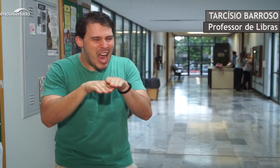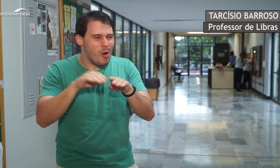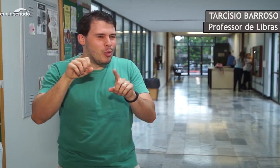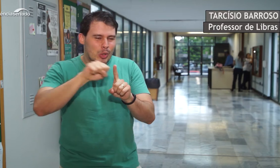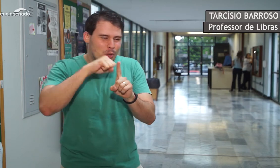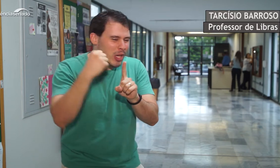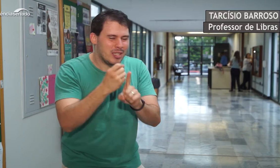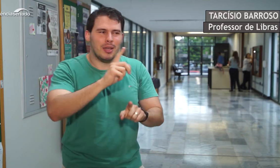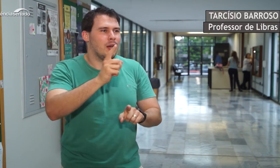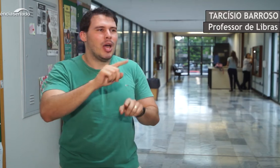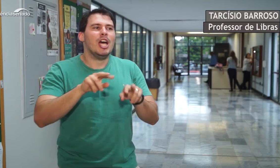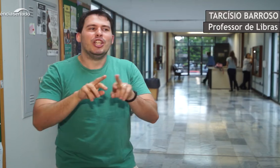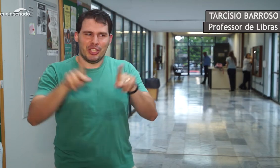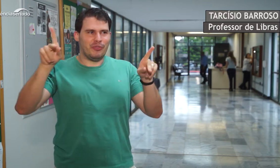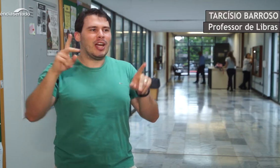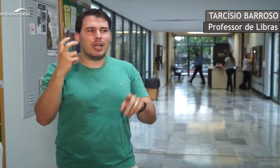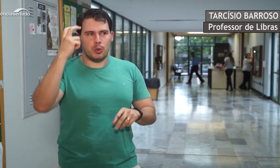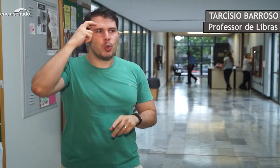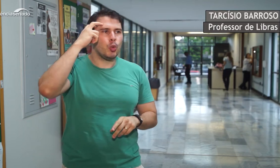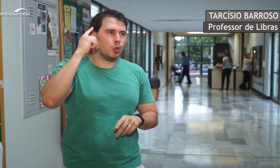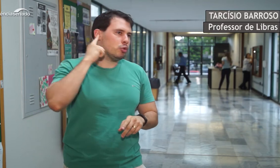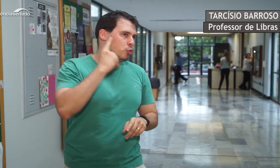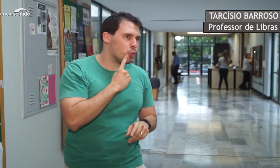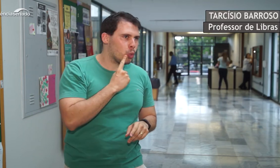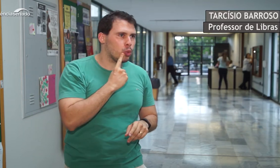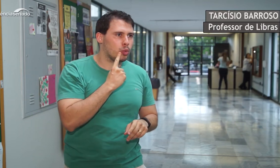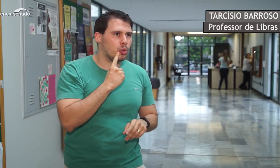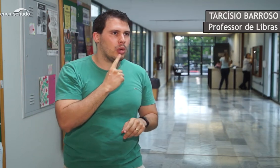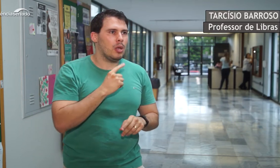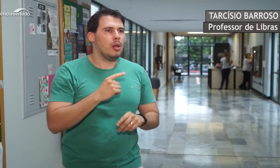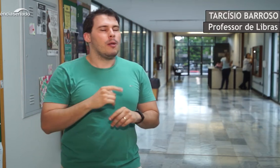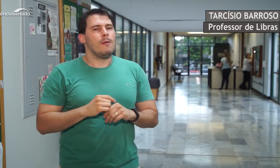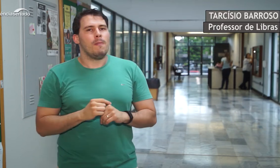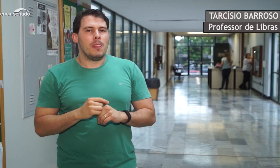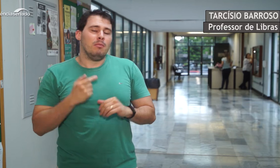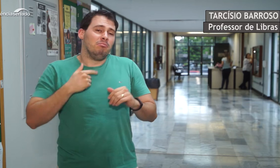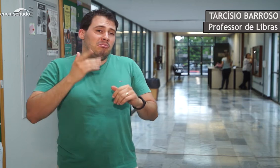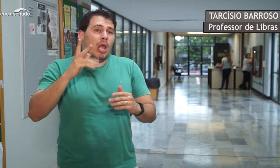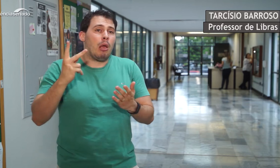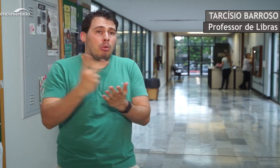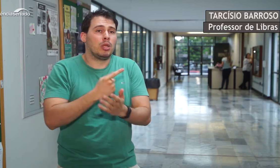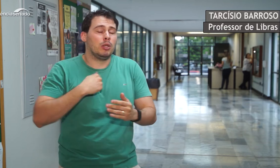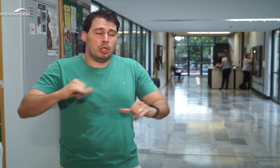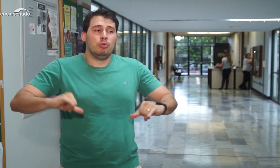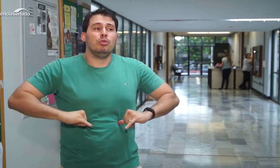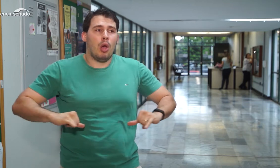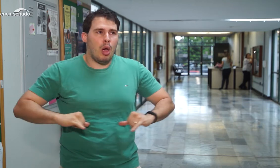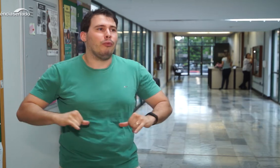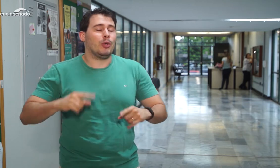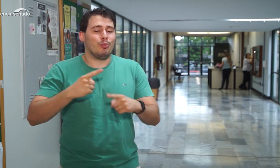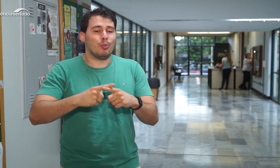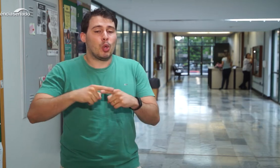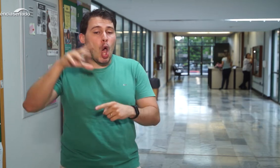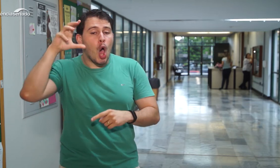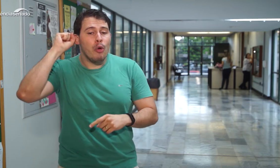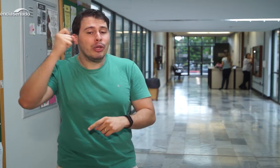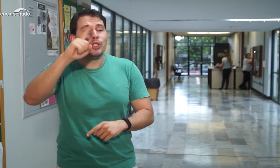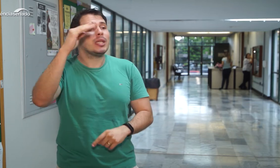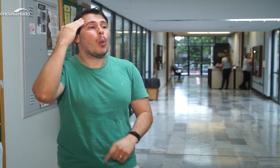culturas diferentes, não é completamente igual, as culturas são diferentes, diferenciadas. Então, eu já sofri muito,